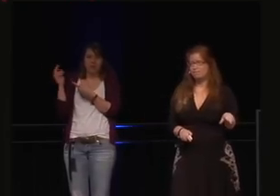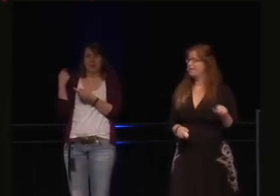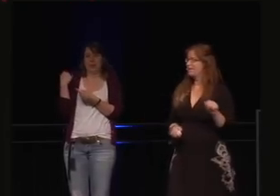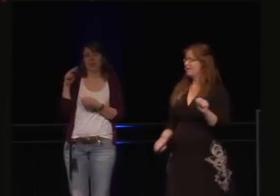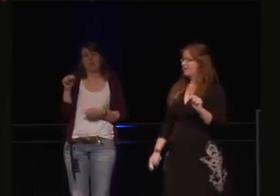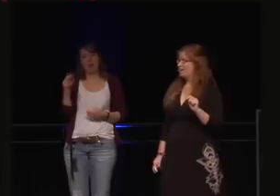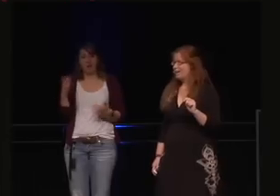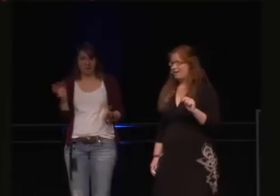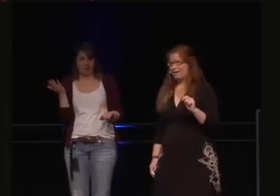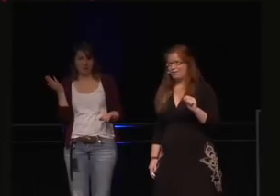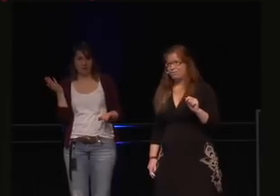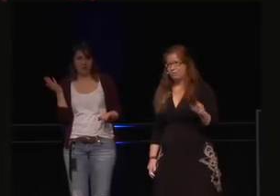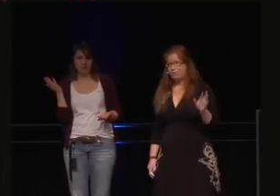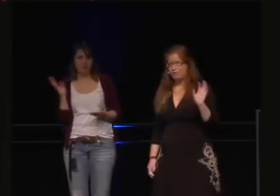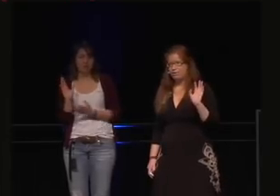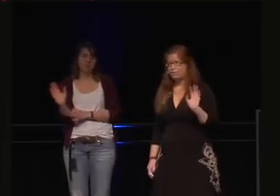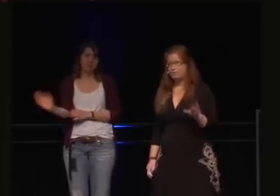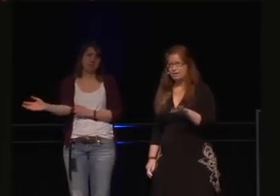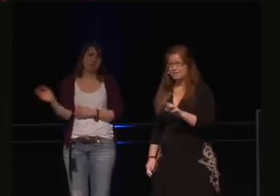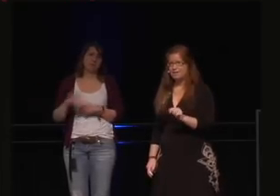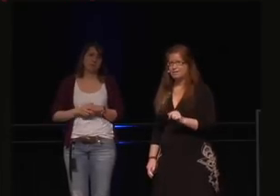Im November gab es einen Botnet-Attack.